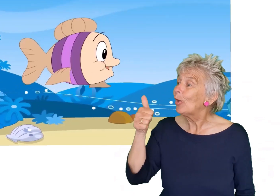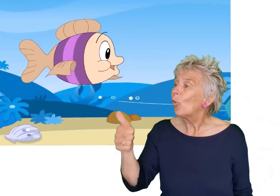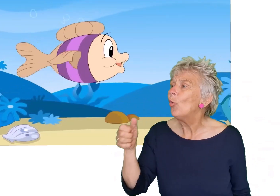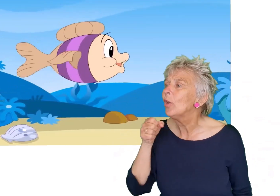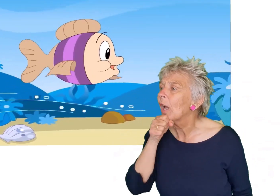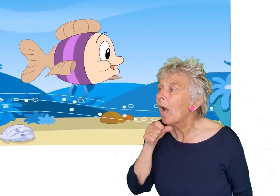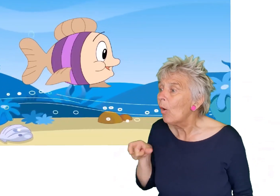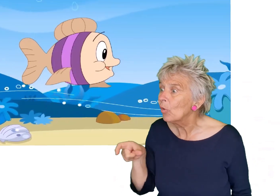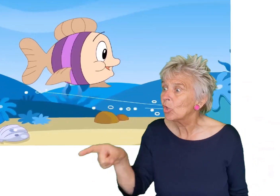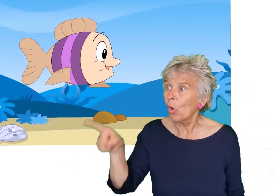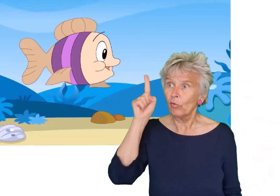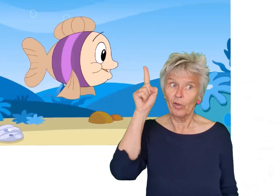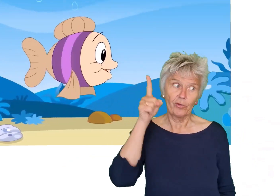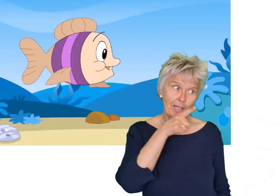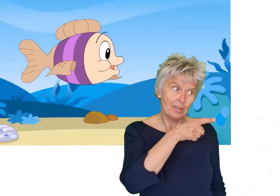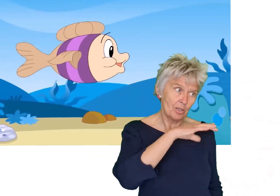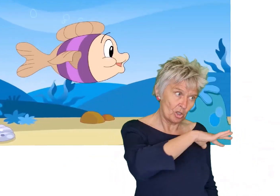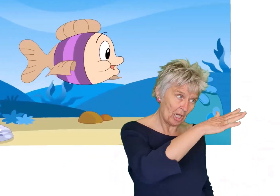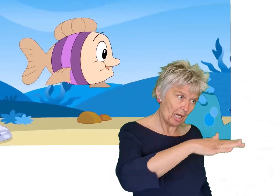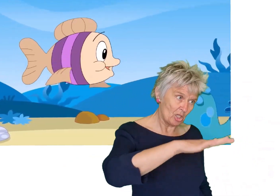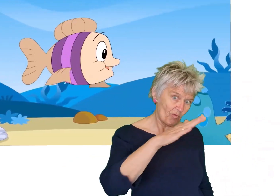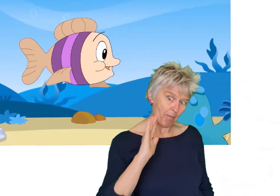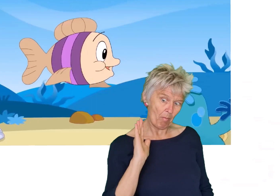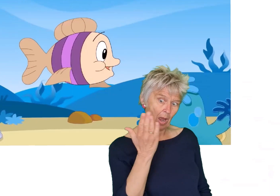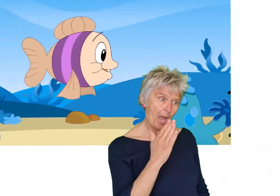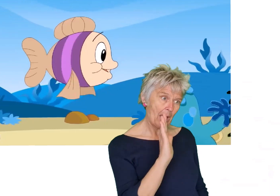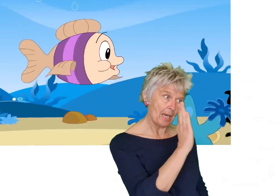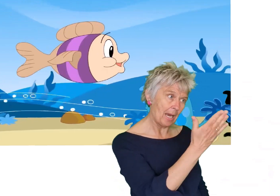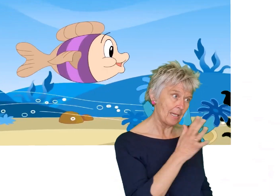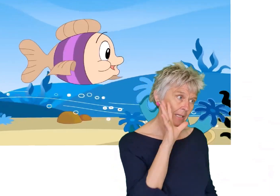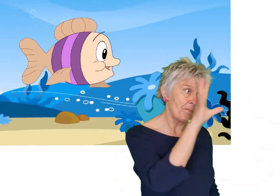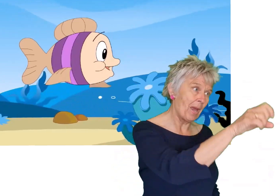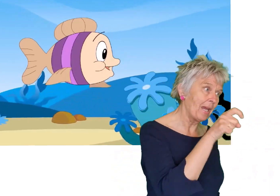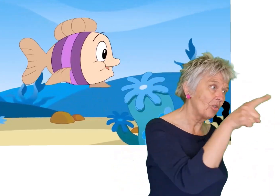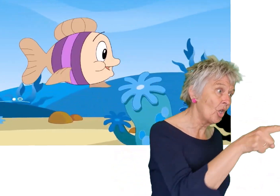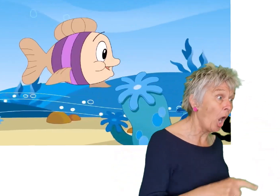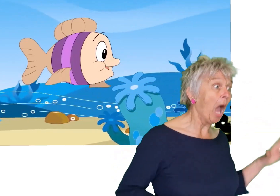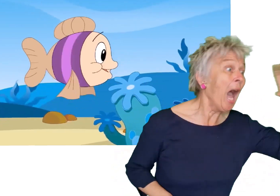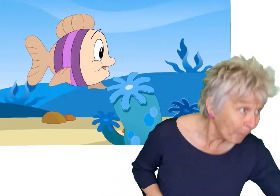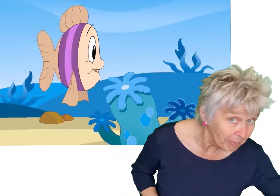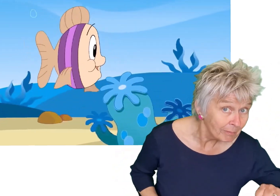die goeie ouwe sloot Want in de zee zwemmen haaien en die bijten je Hap!